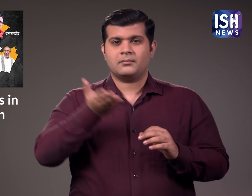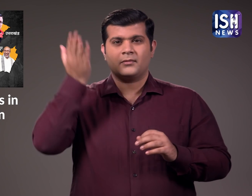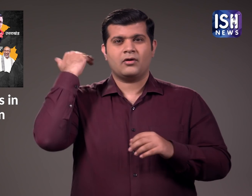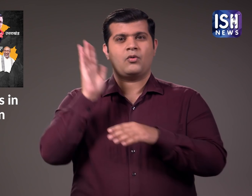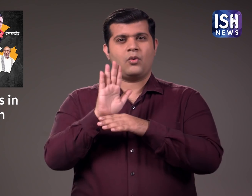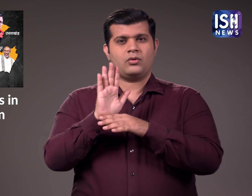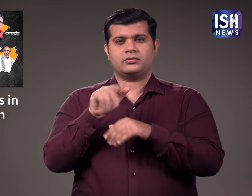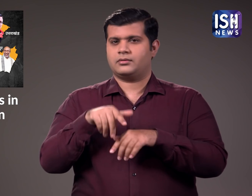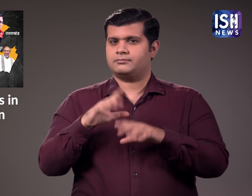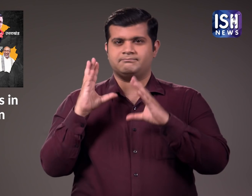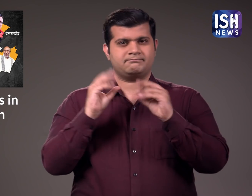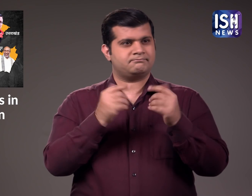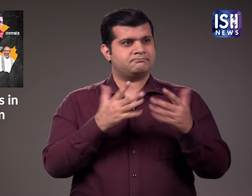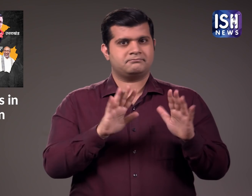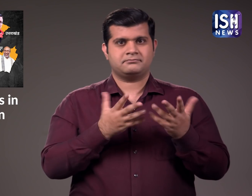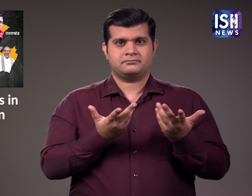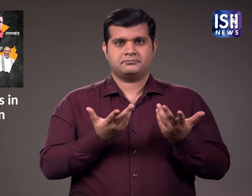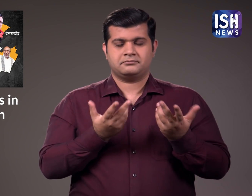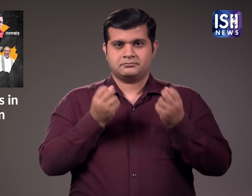कॉंग्रेस की ताकत कम हो गई है